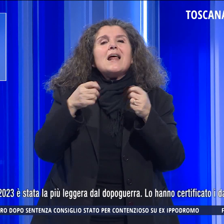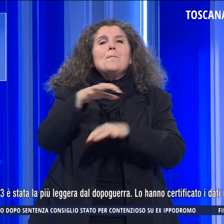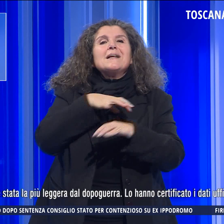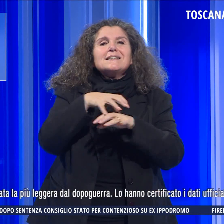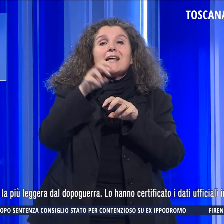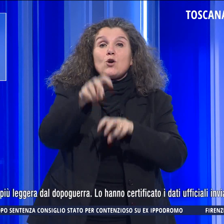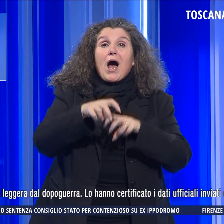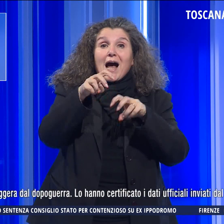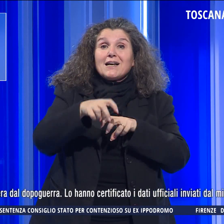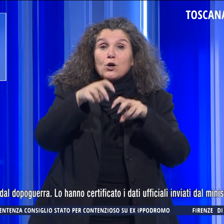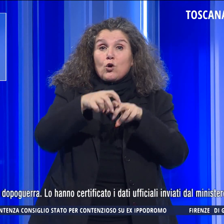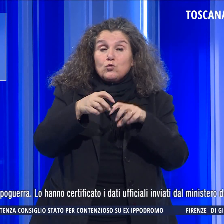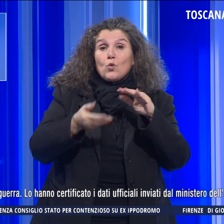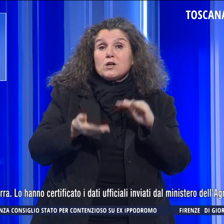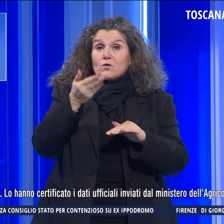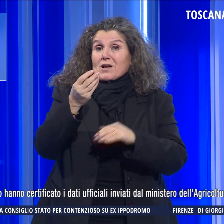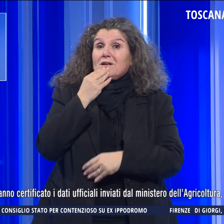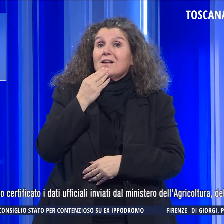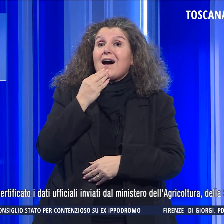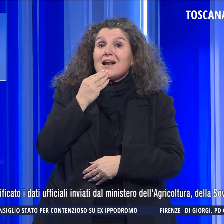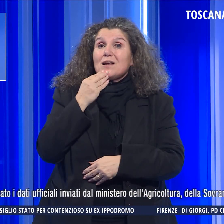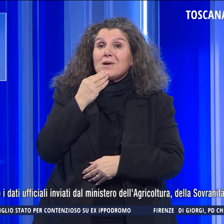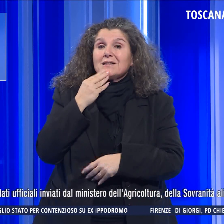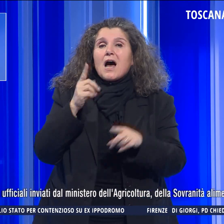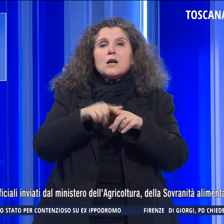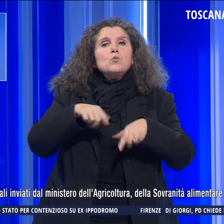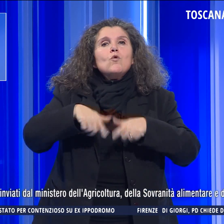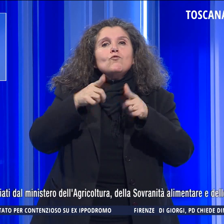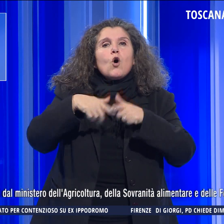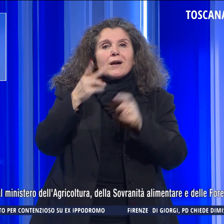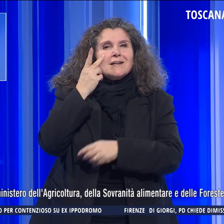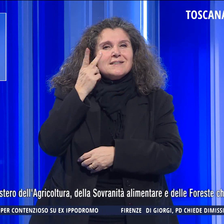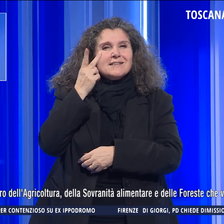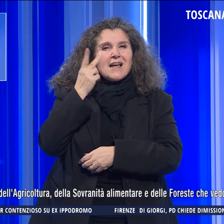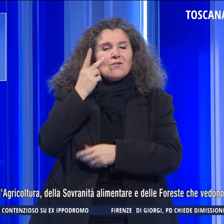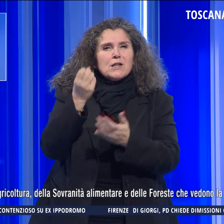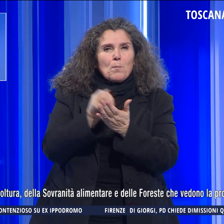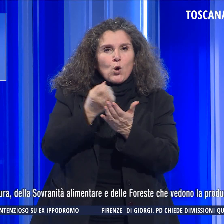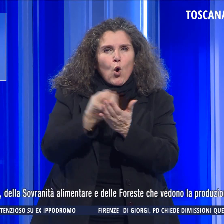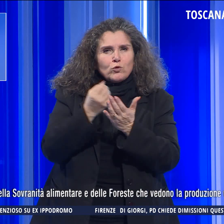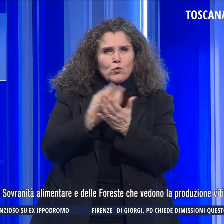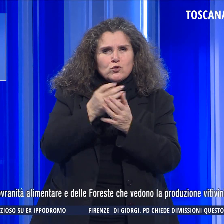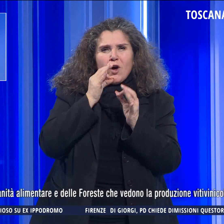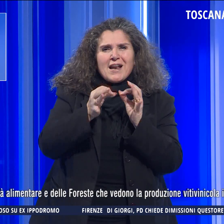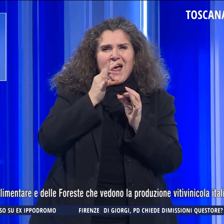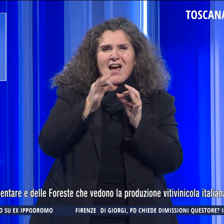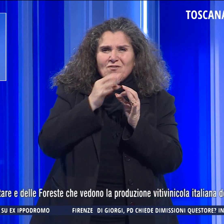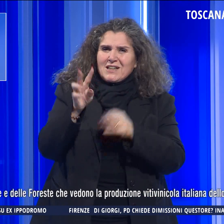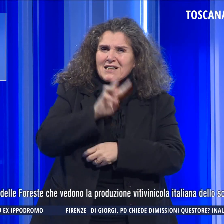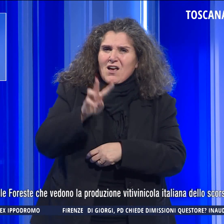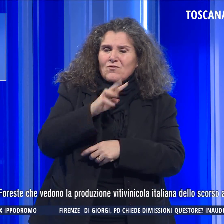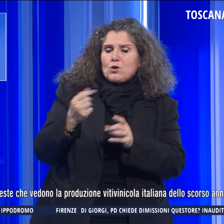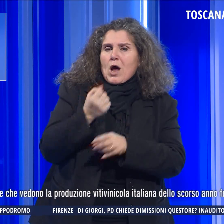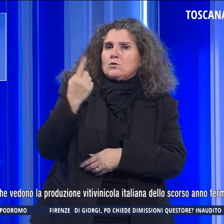'Agricoltura, della Sovranità Alimentare e delle Foreste che vedono la produzione vitivinicola italiana dello scorso anno